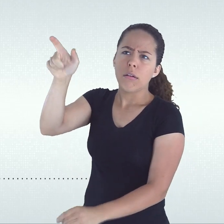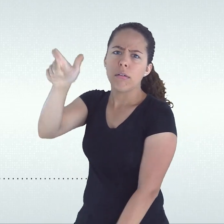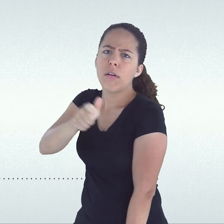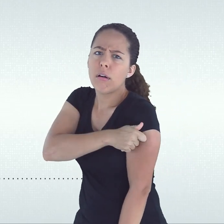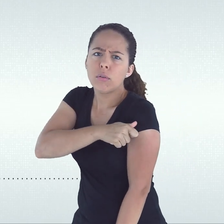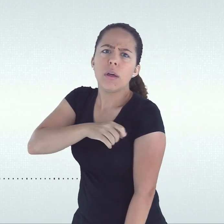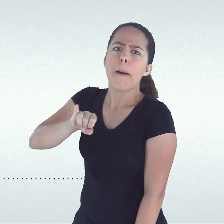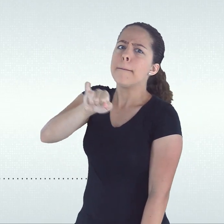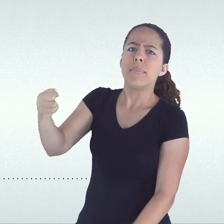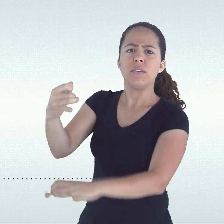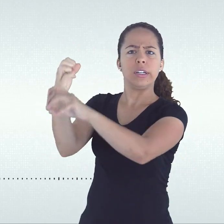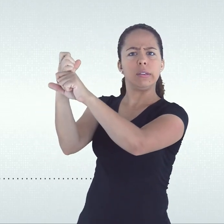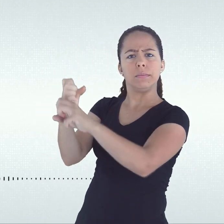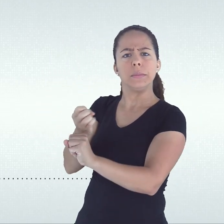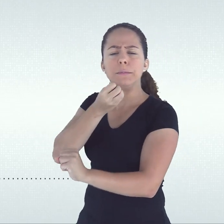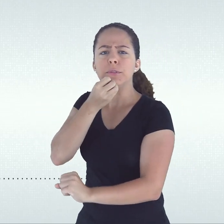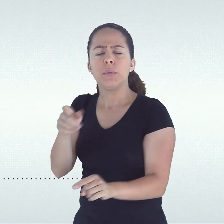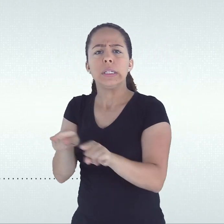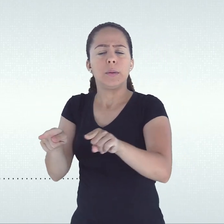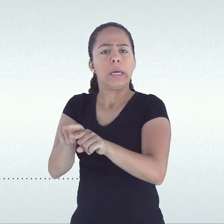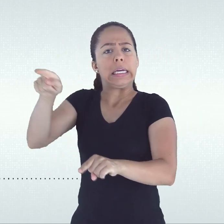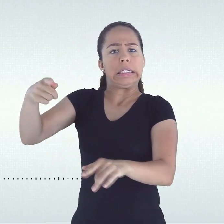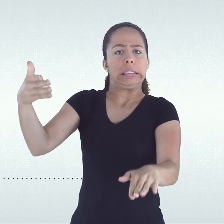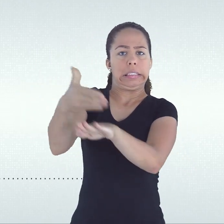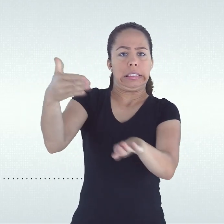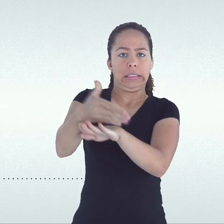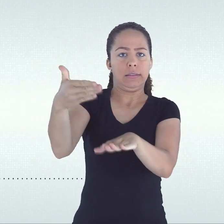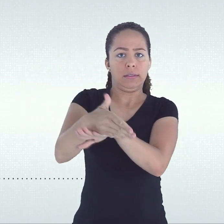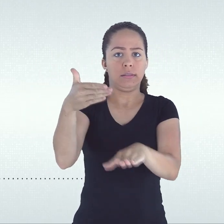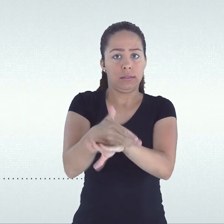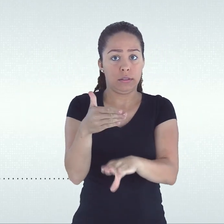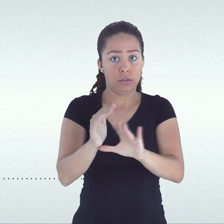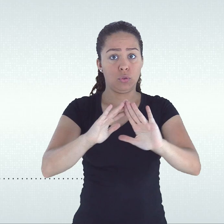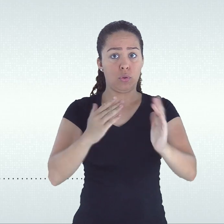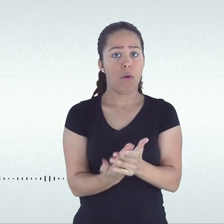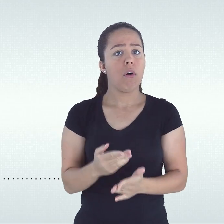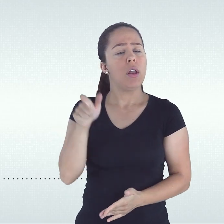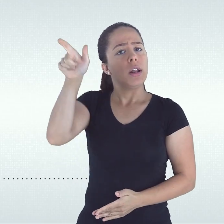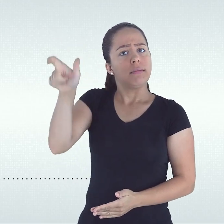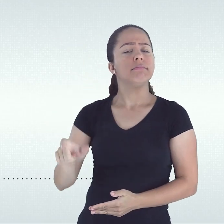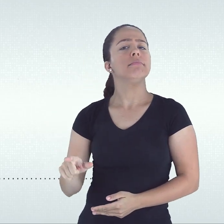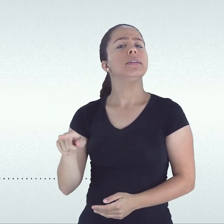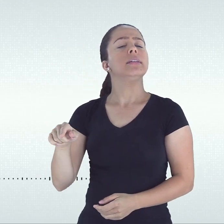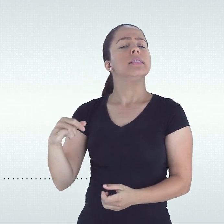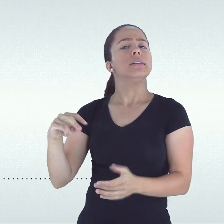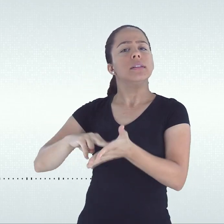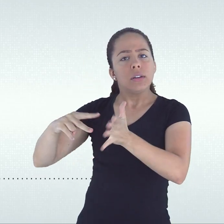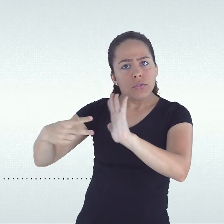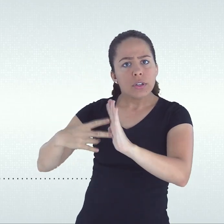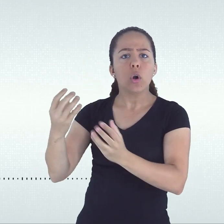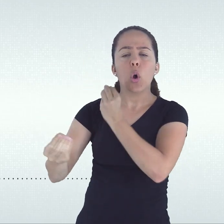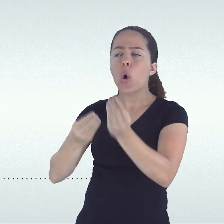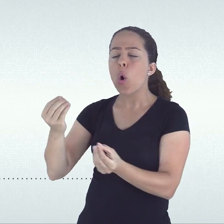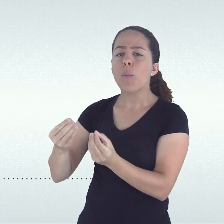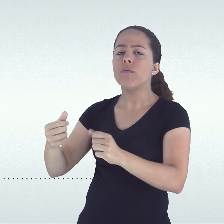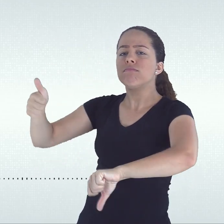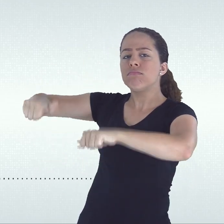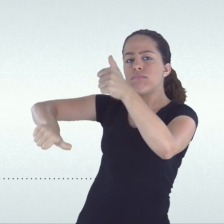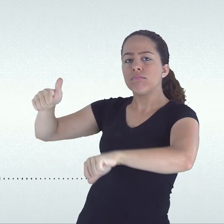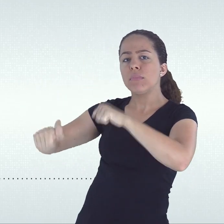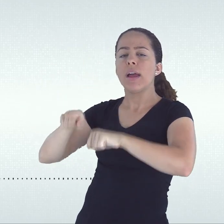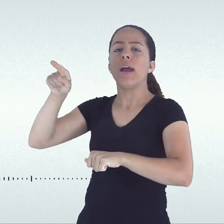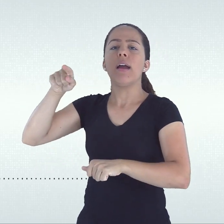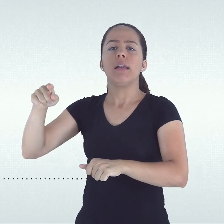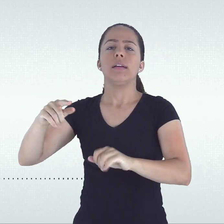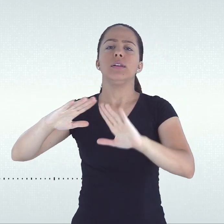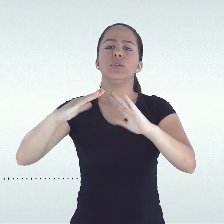constituintes da verificação do rendimento escolar. Esse formato foi superado pela lei atual, que